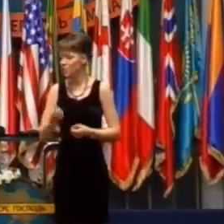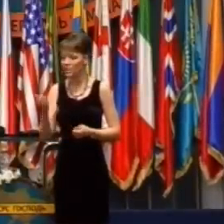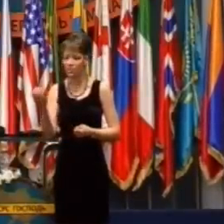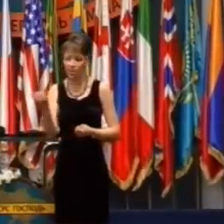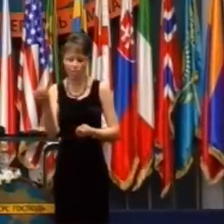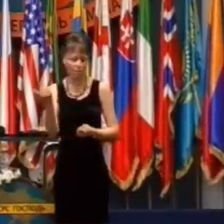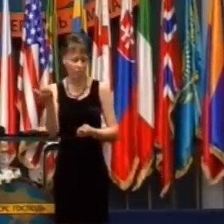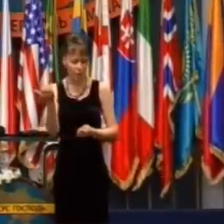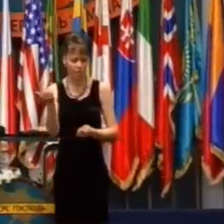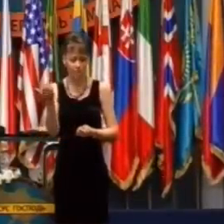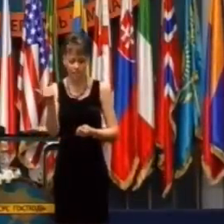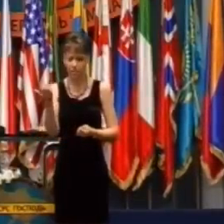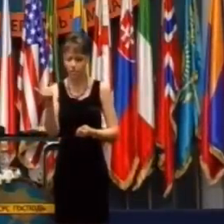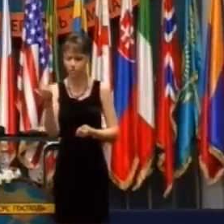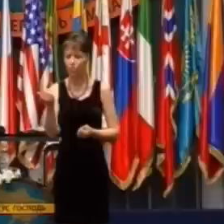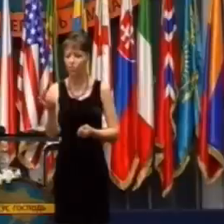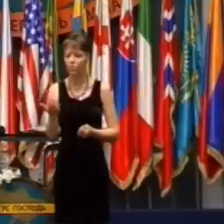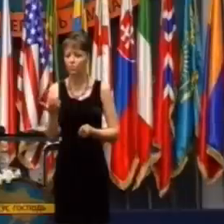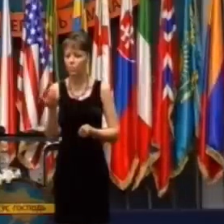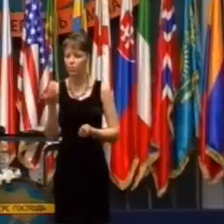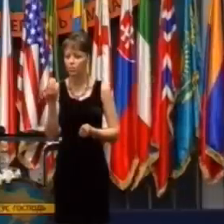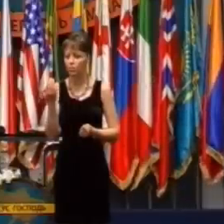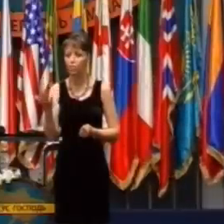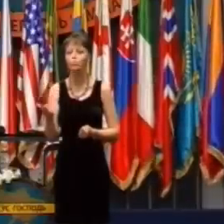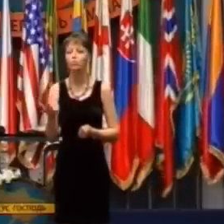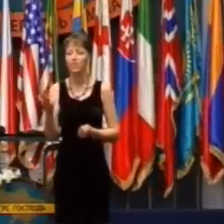nezavoláte námornú pechotu,